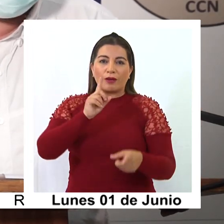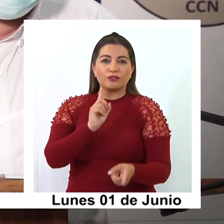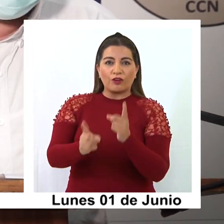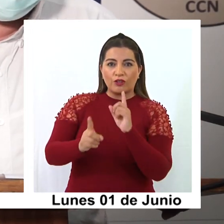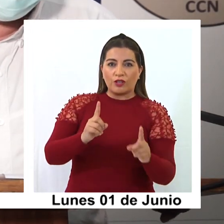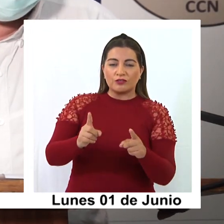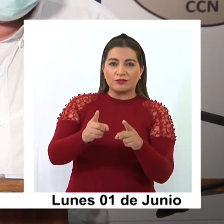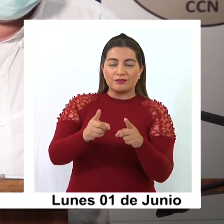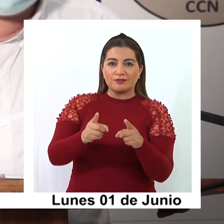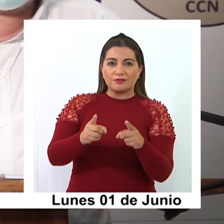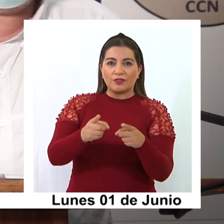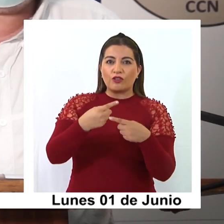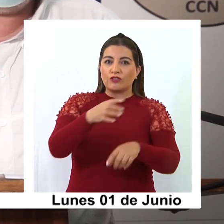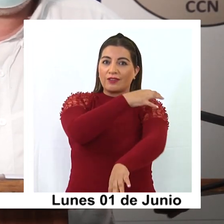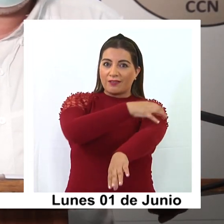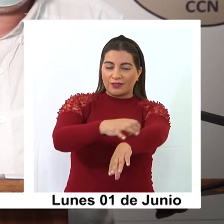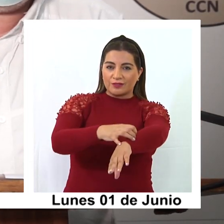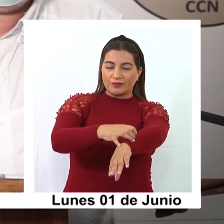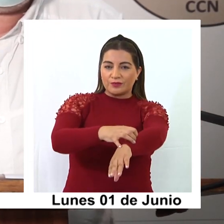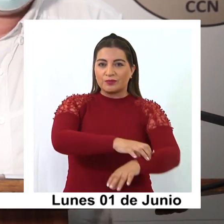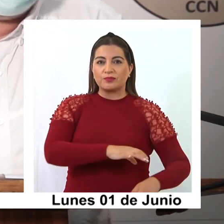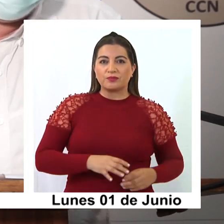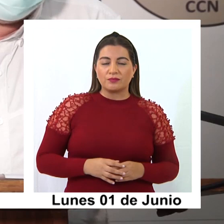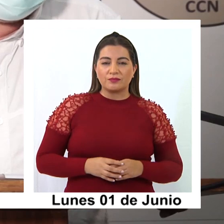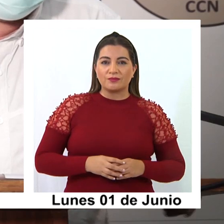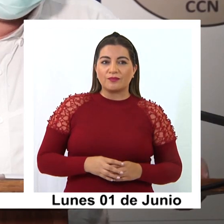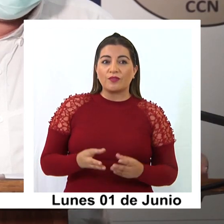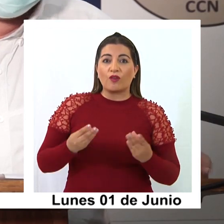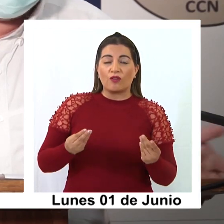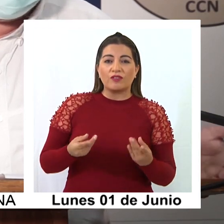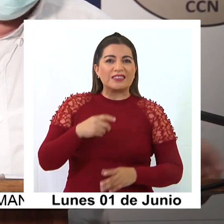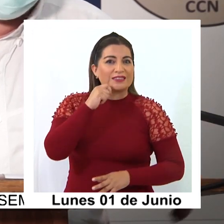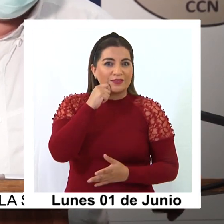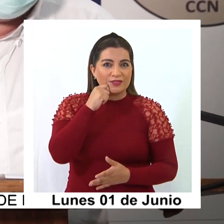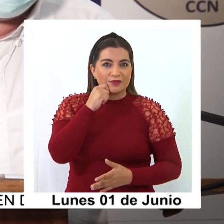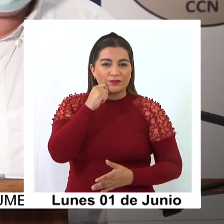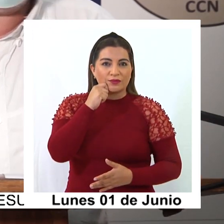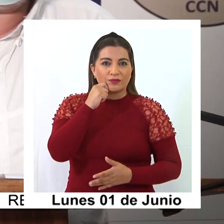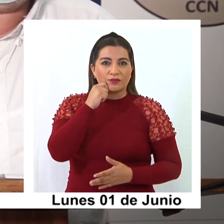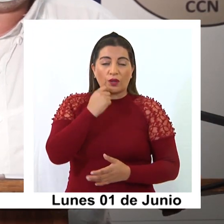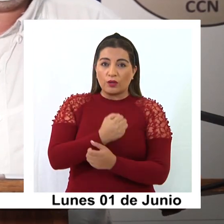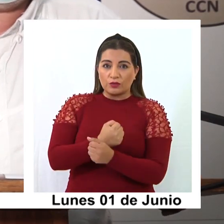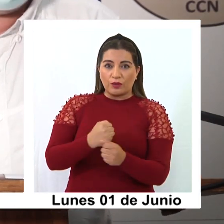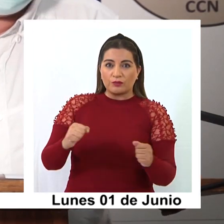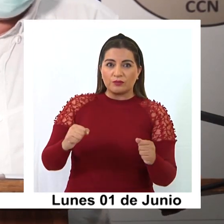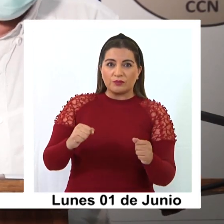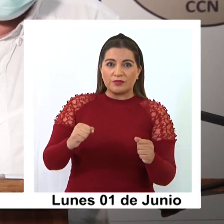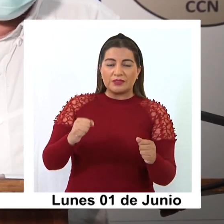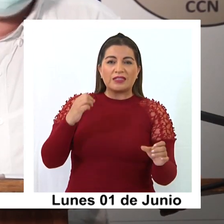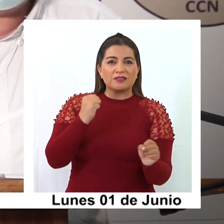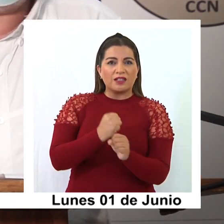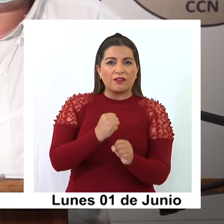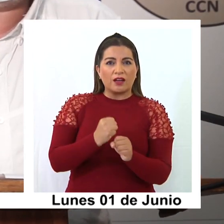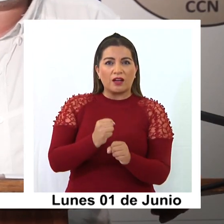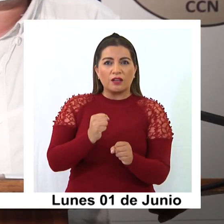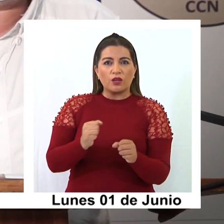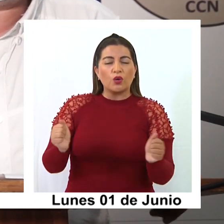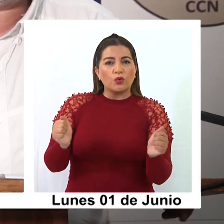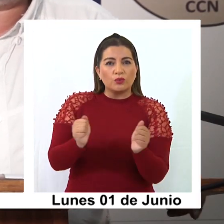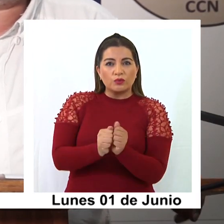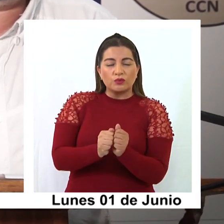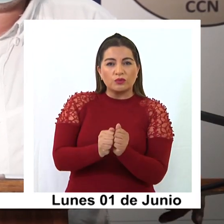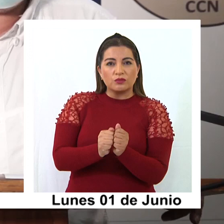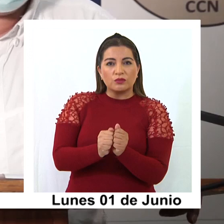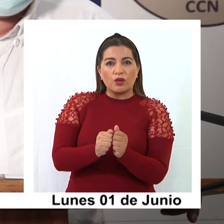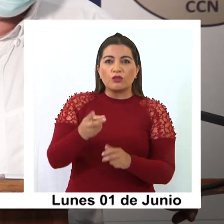coordinación con el resto de las regiones y obviamente eso no significa que no podemos trabajar en conjunto y ver de